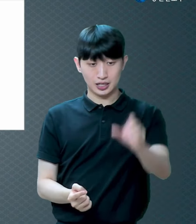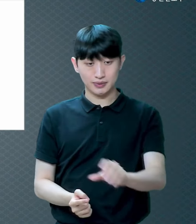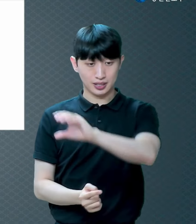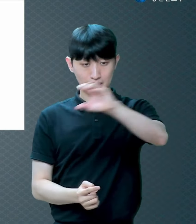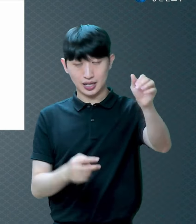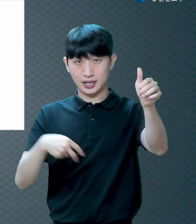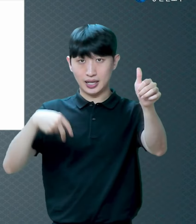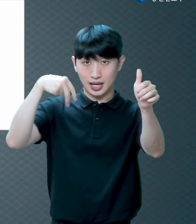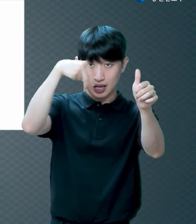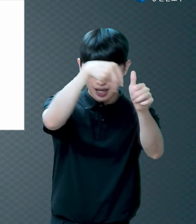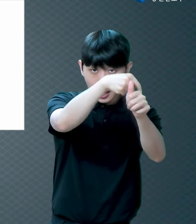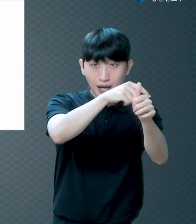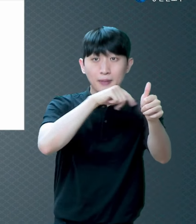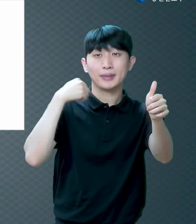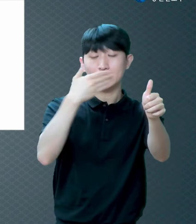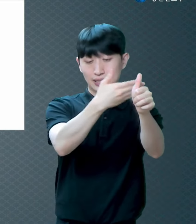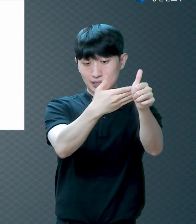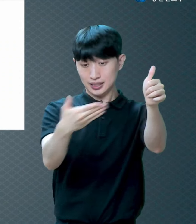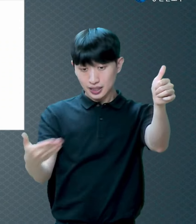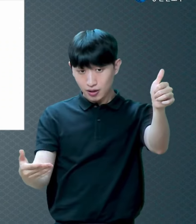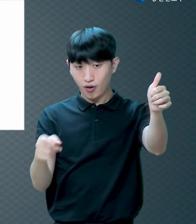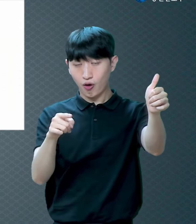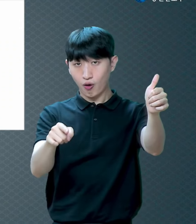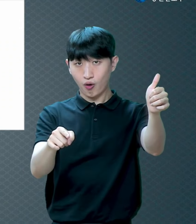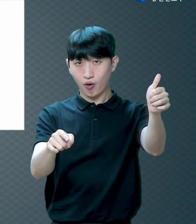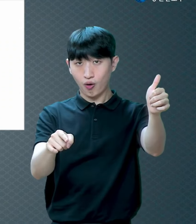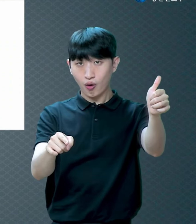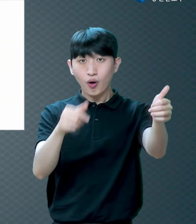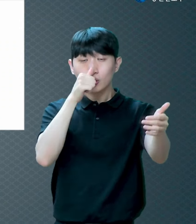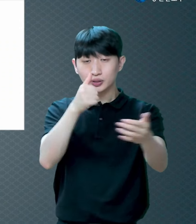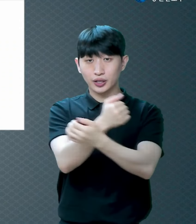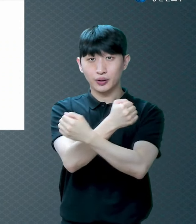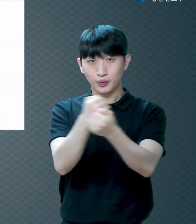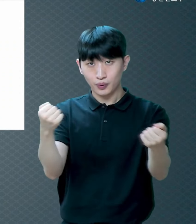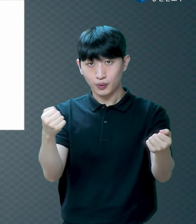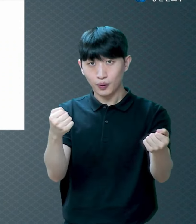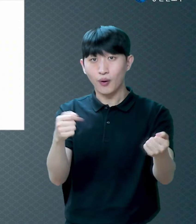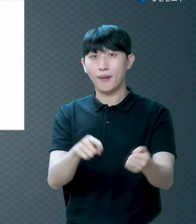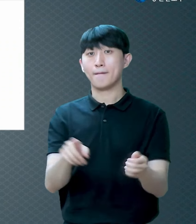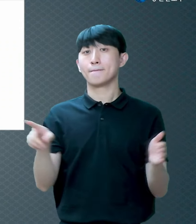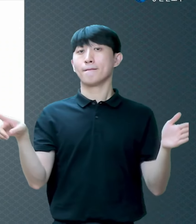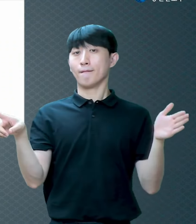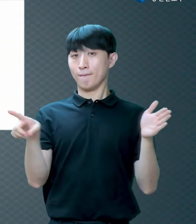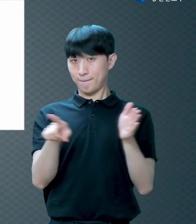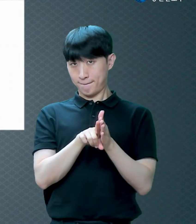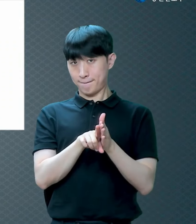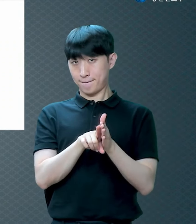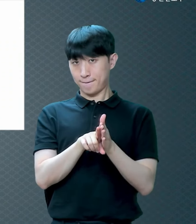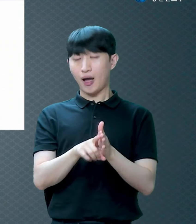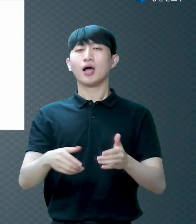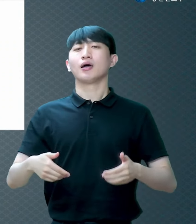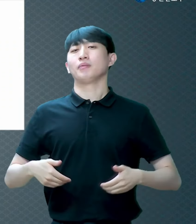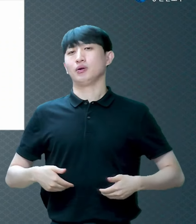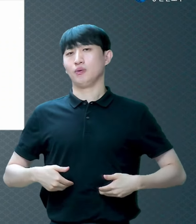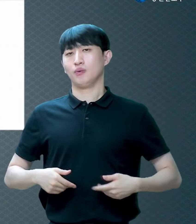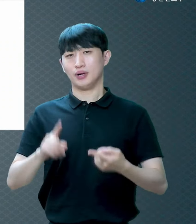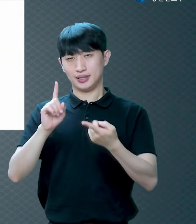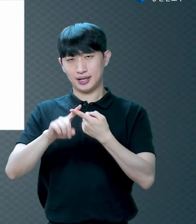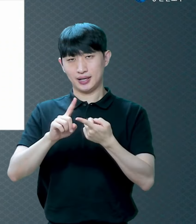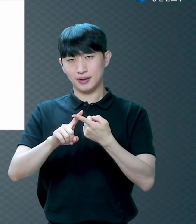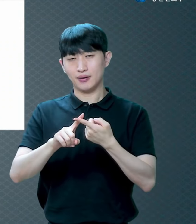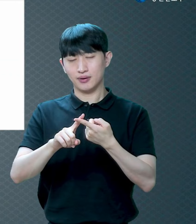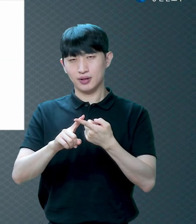믿음으로 말미암아 하나님께 받아들여진다 라고 하는 걸 그림자로 설명하고 있는 거예요